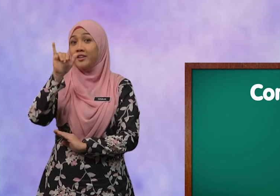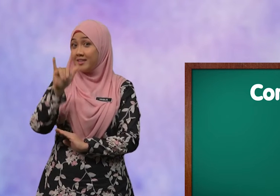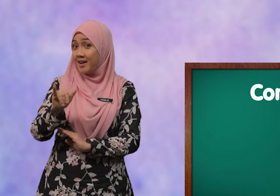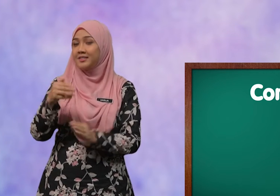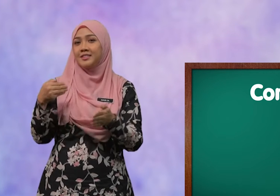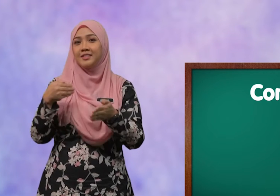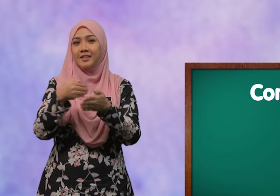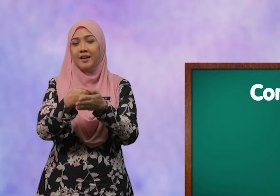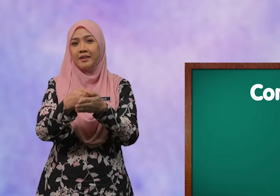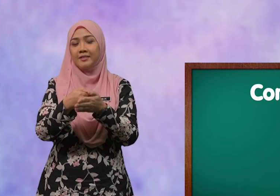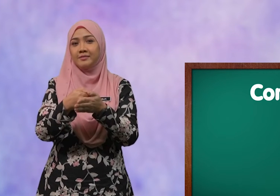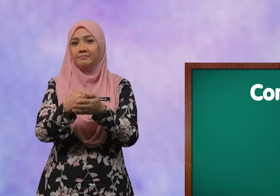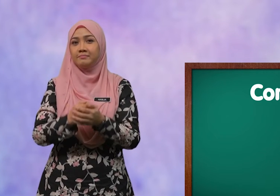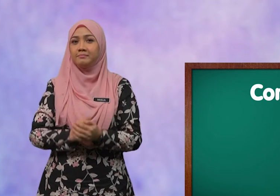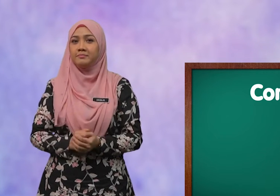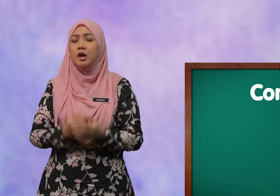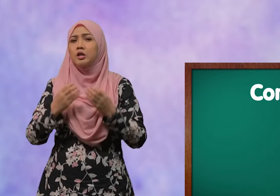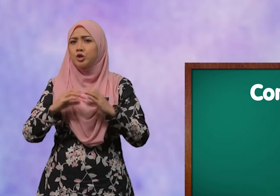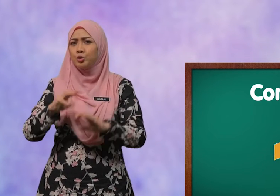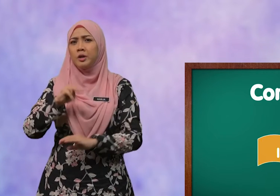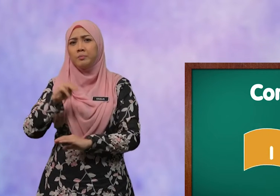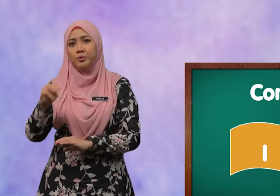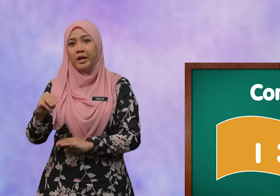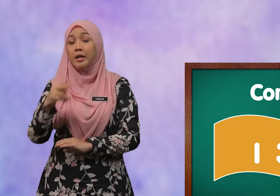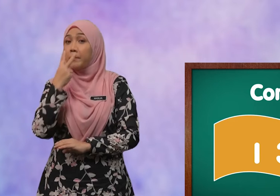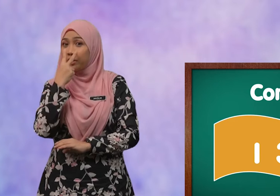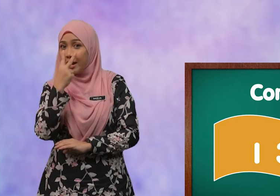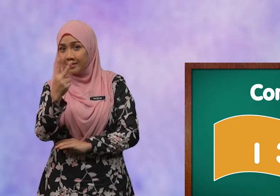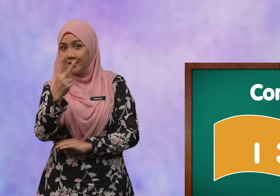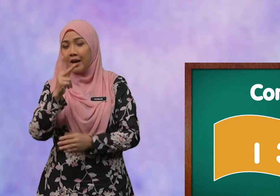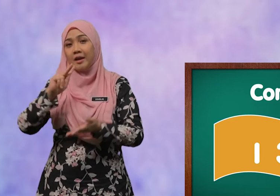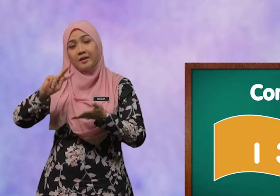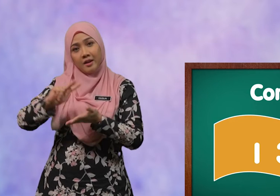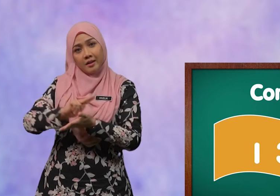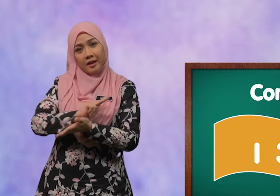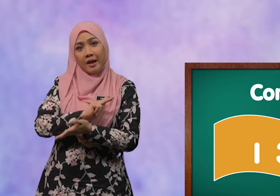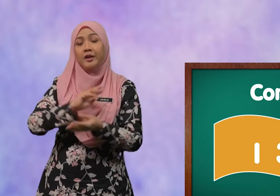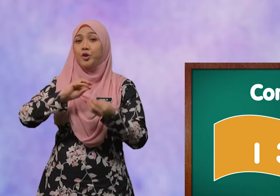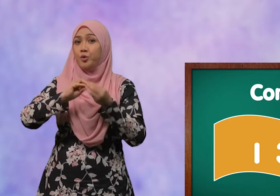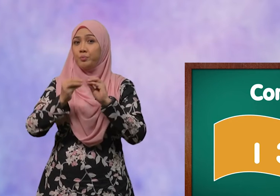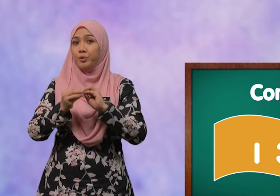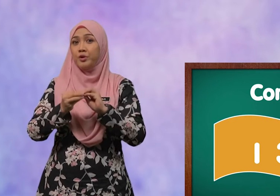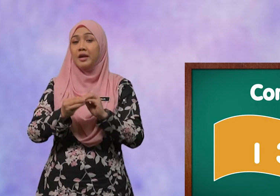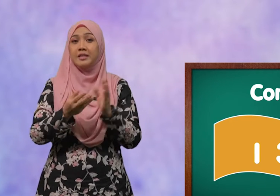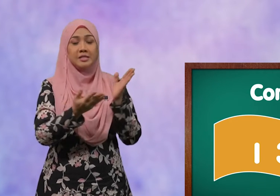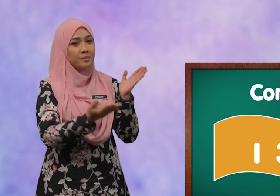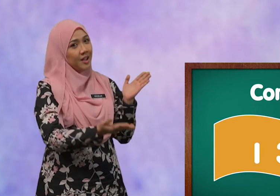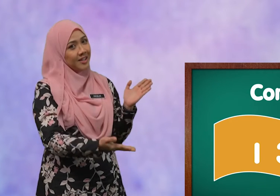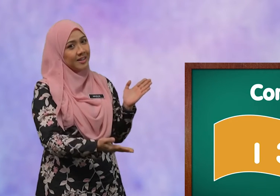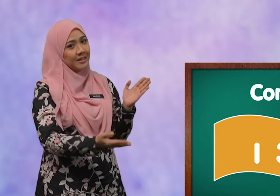Yang Terdekat Cuba Murid Perhatikan Kad Nombor Di sebelah Ini